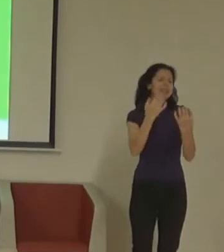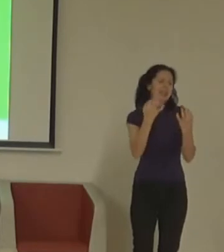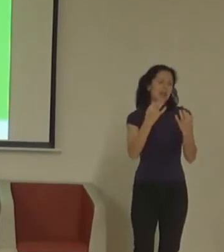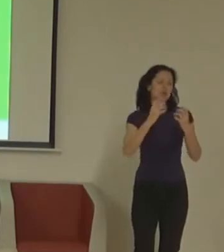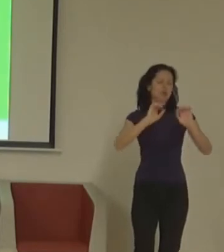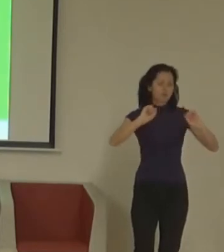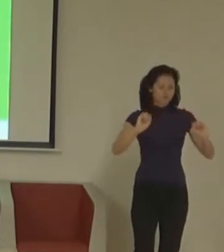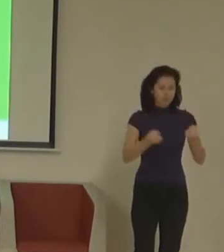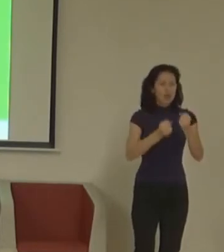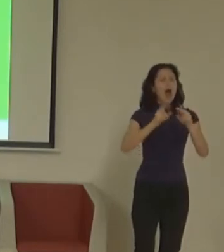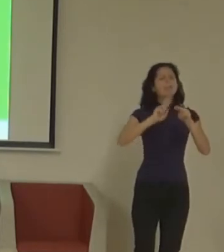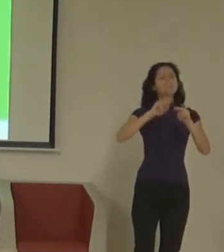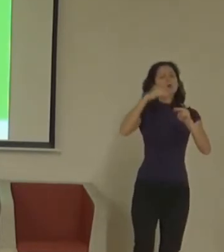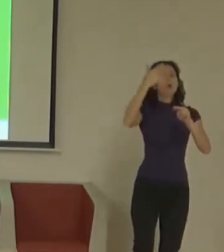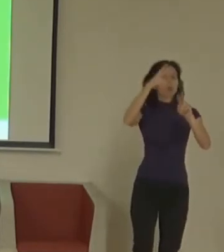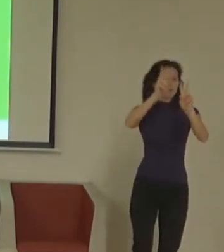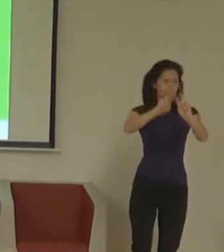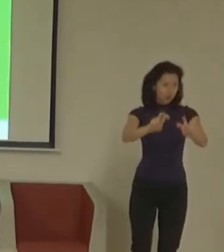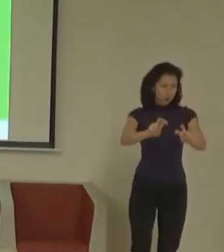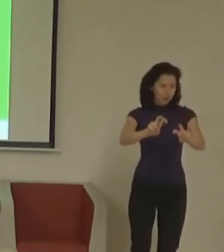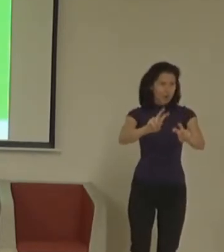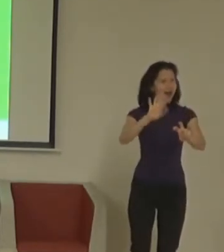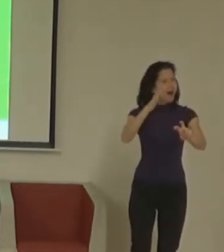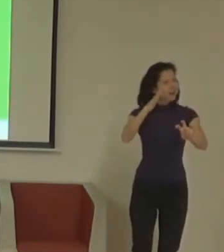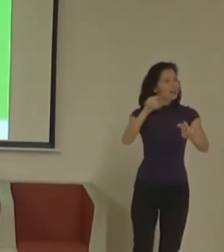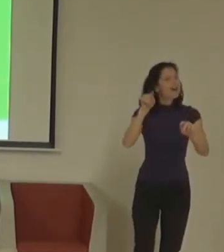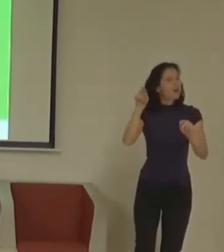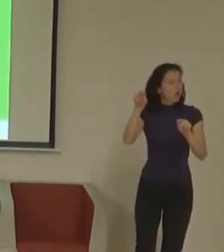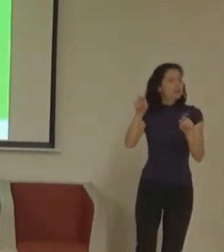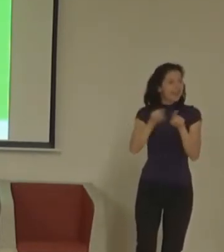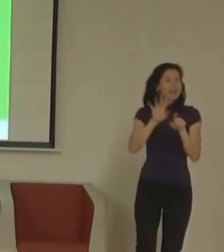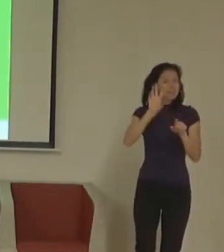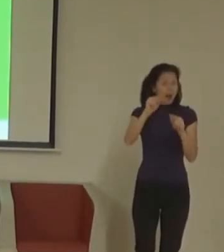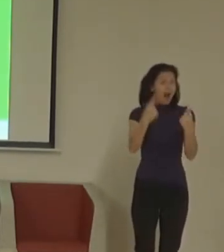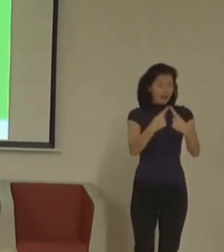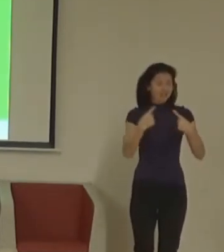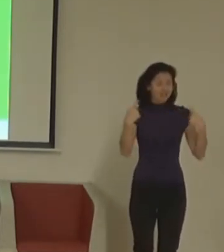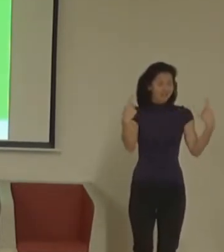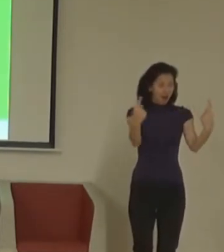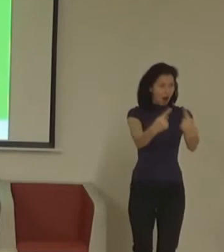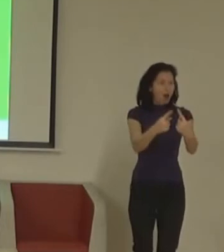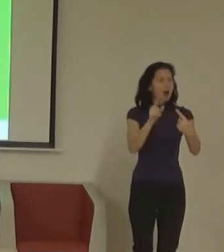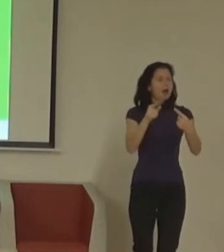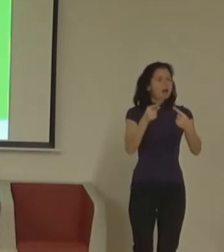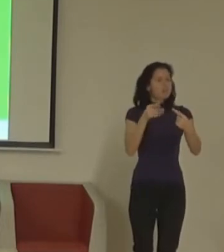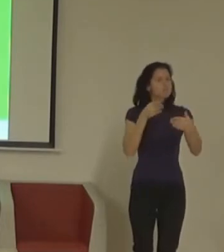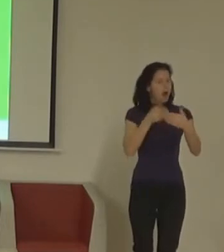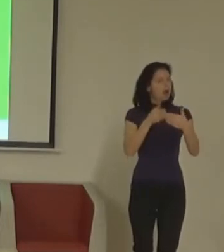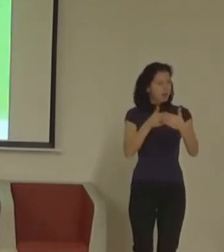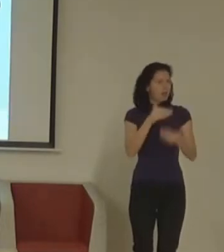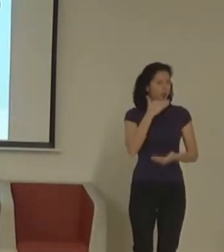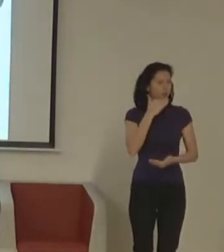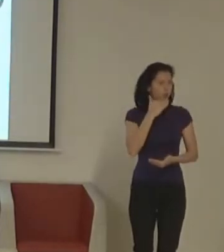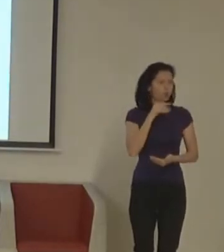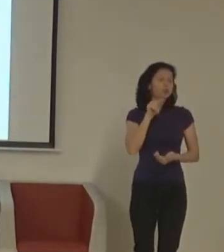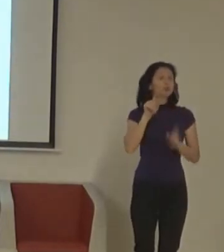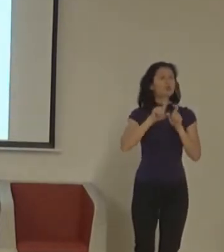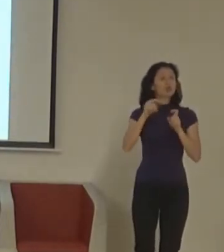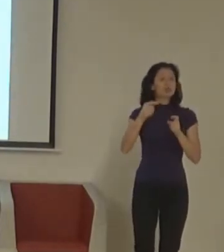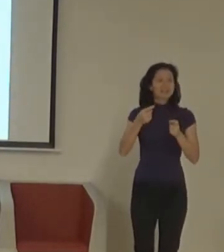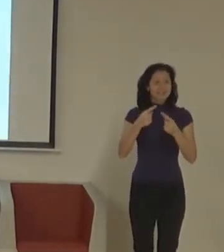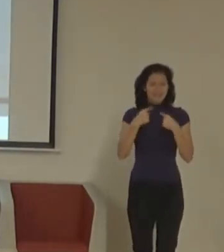jsou v situaci, kdy mají krásně upravený sál, který ale moc přístupnej není. Jsou v situaci, kdy v jejich dlouhým obrovským přednáškovém sále,